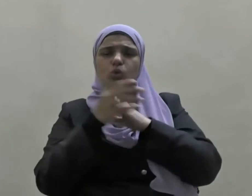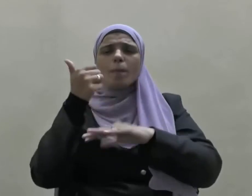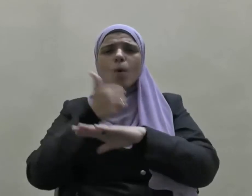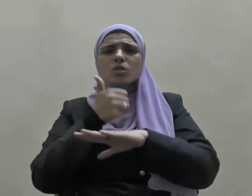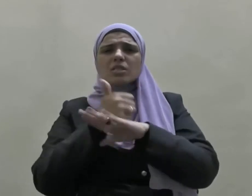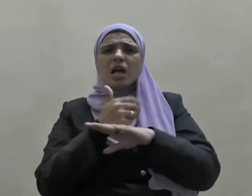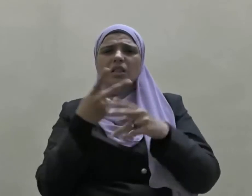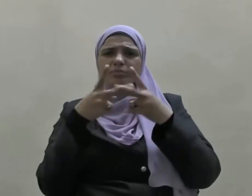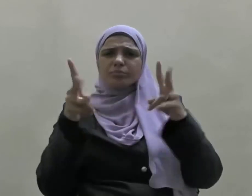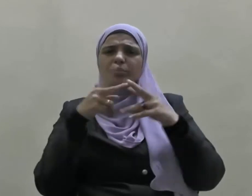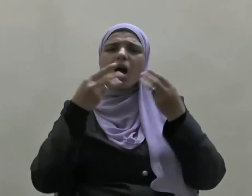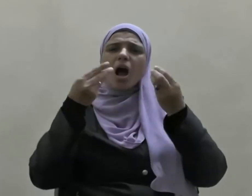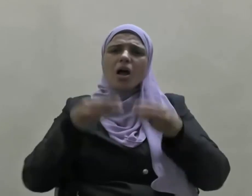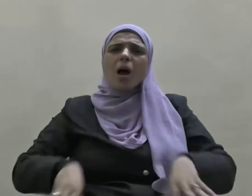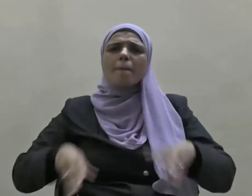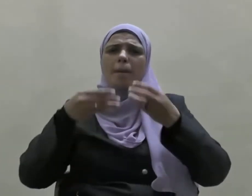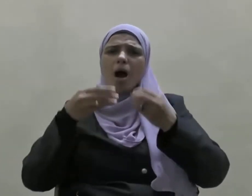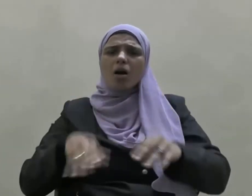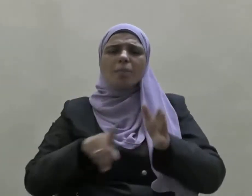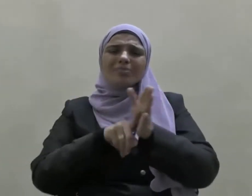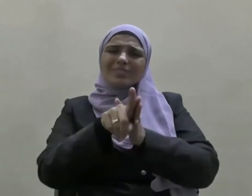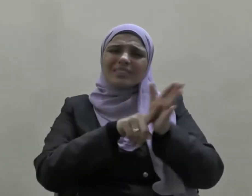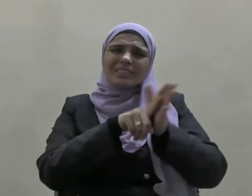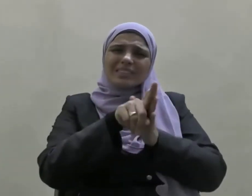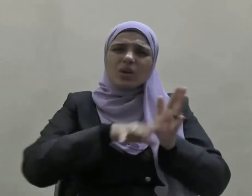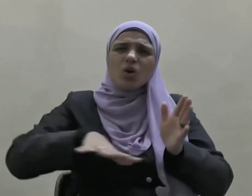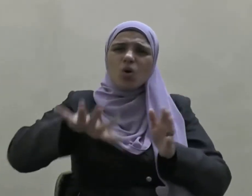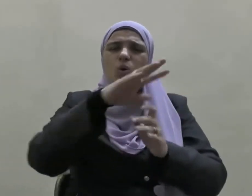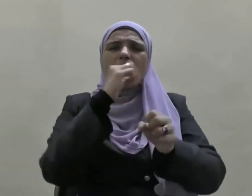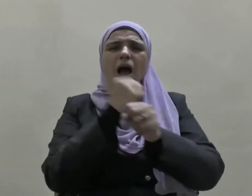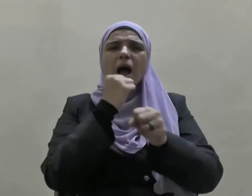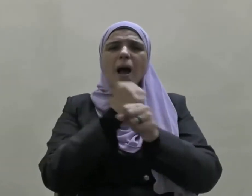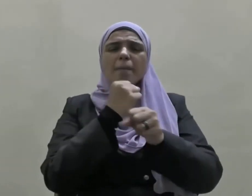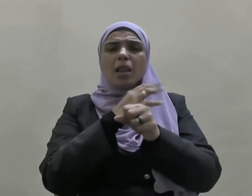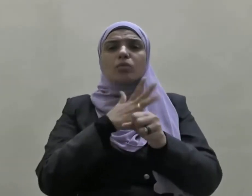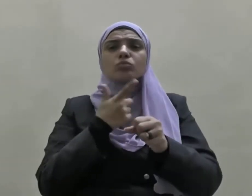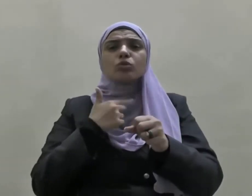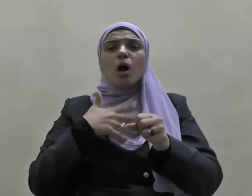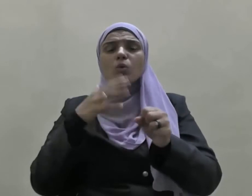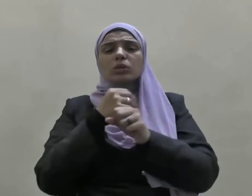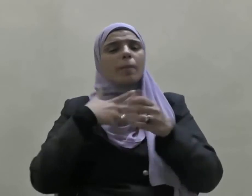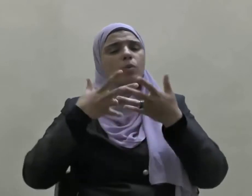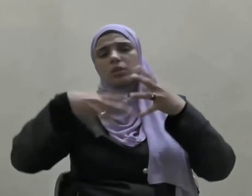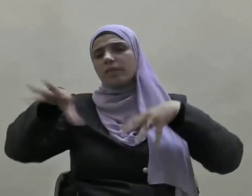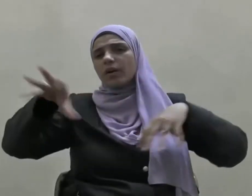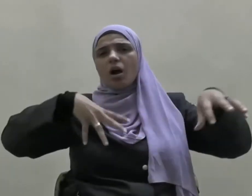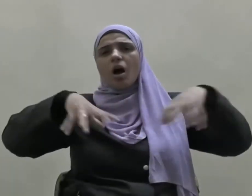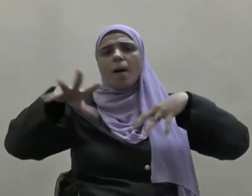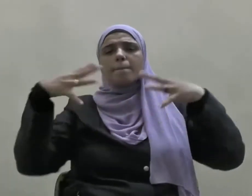المؤسسات وإثارة أي نعرات تؤدي إلى الفرقة